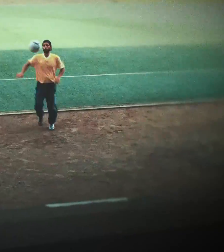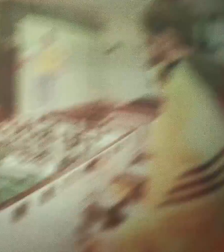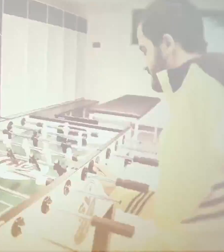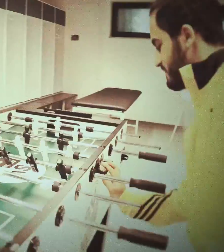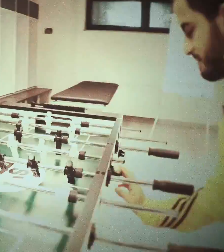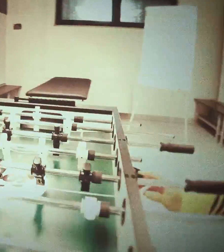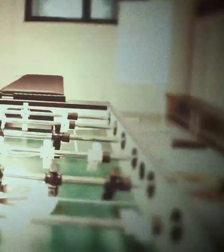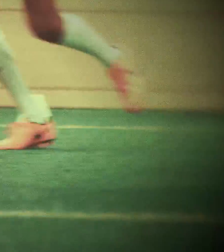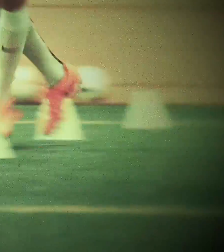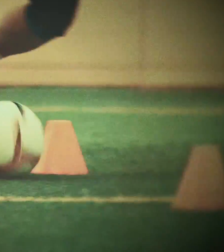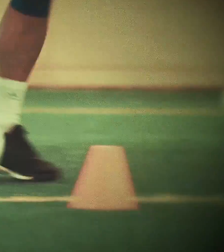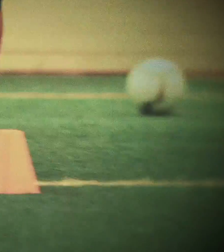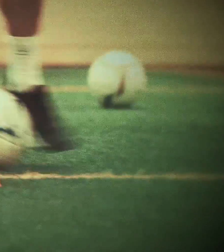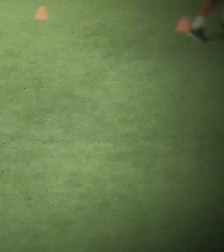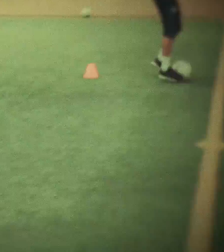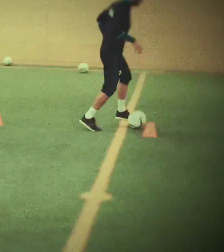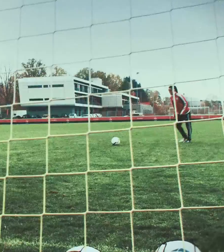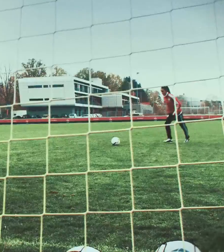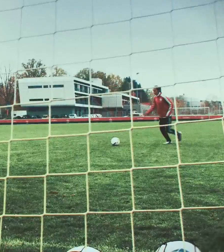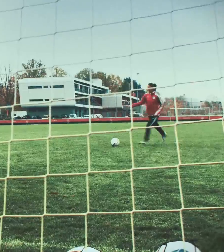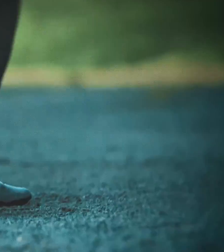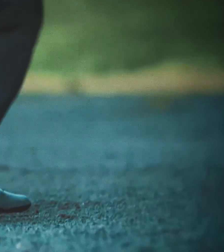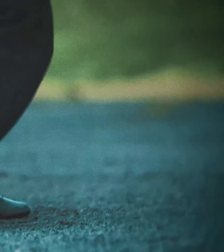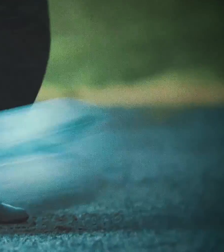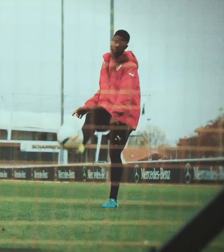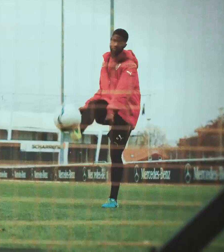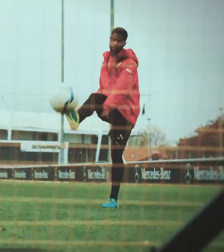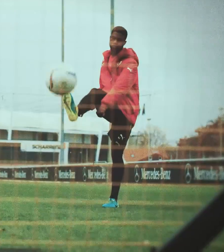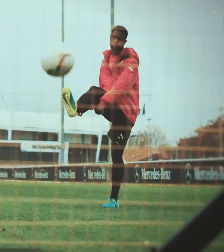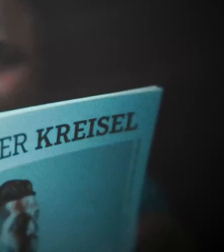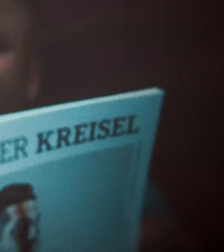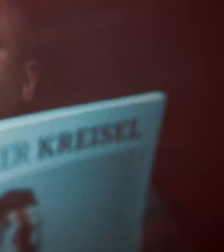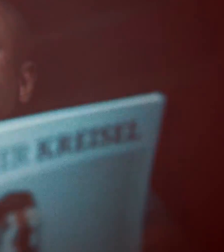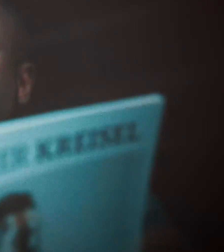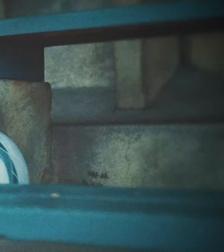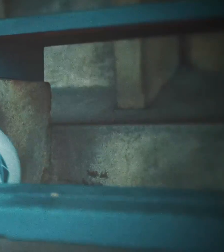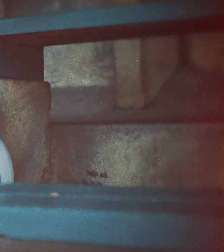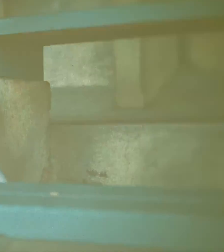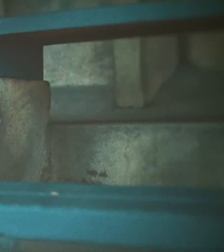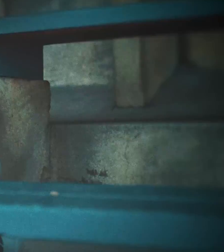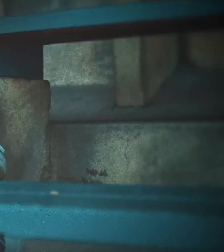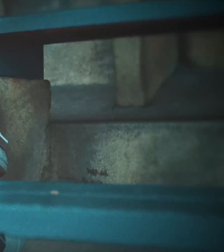Norddeutscher 2021